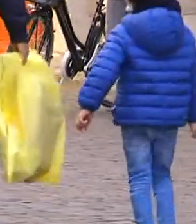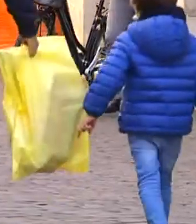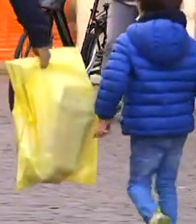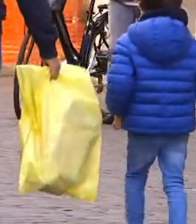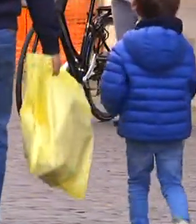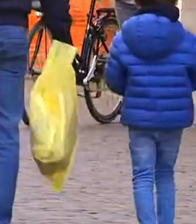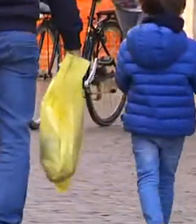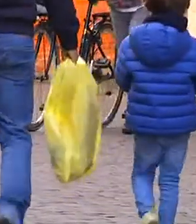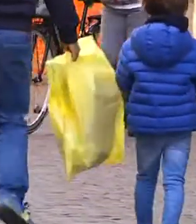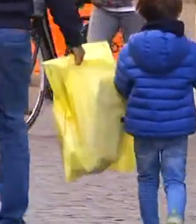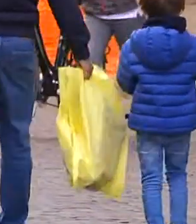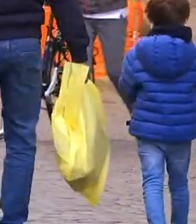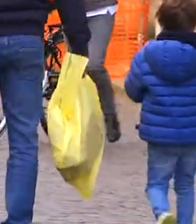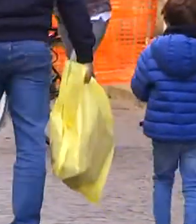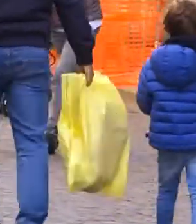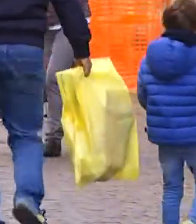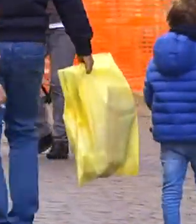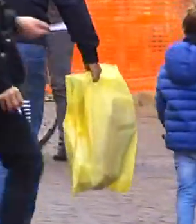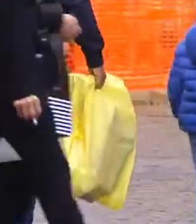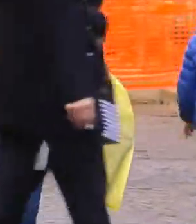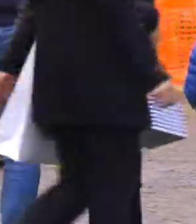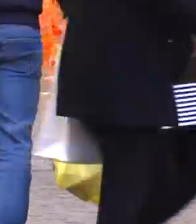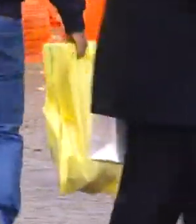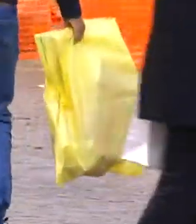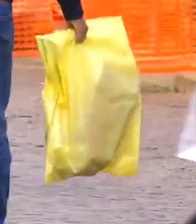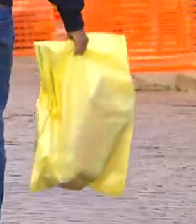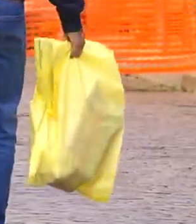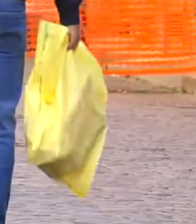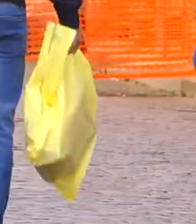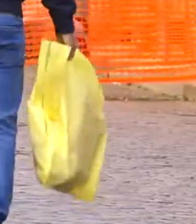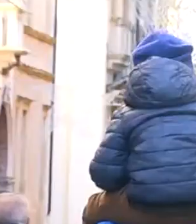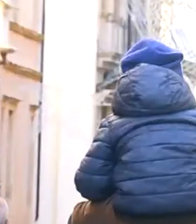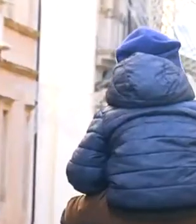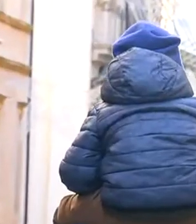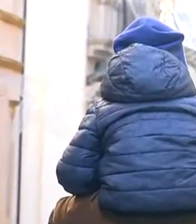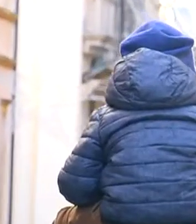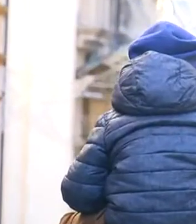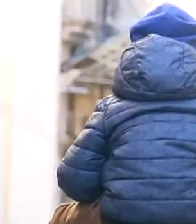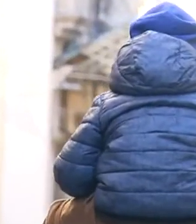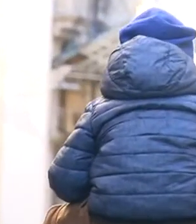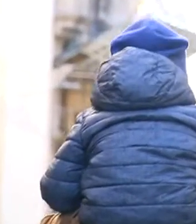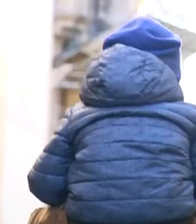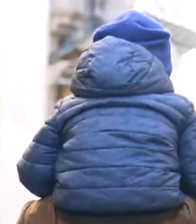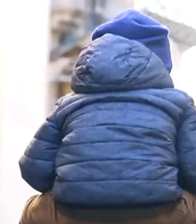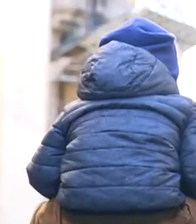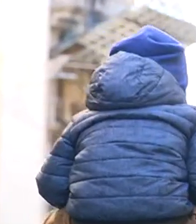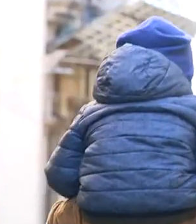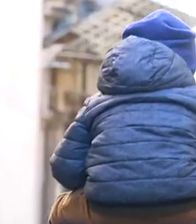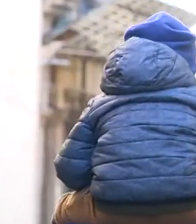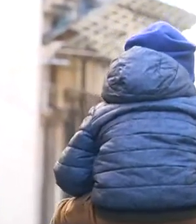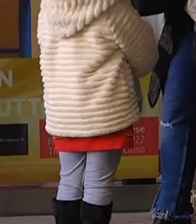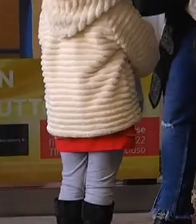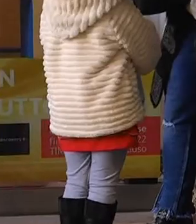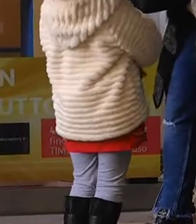Al momento la fascia di popolazione esclusa dalla campagna vaccinale sono i più piccoli in questa fase ad essere maggiormente colpiti dall'infezione,